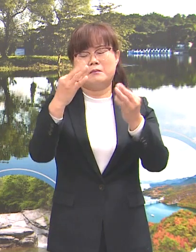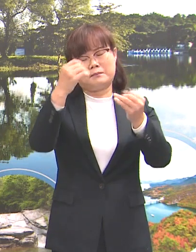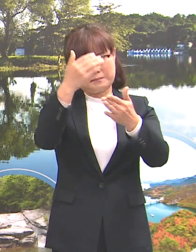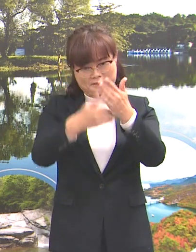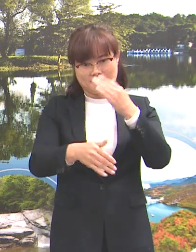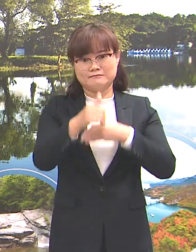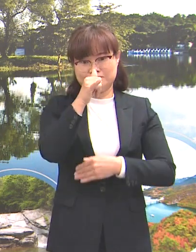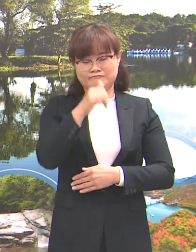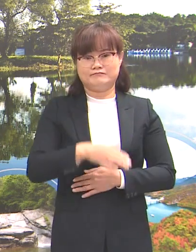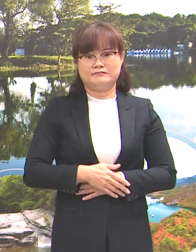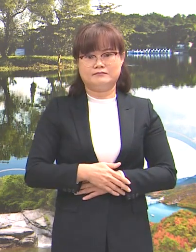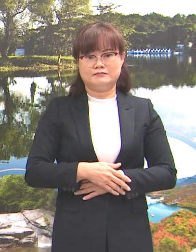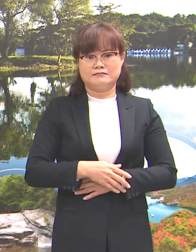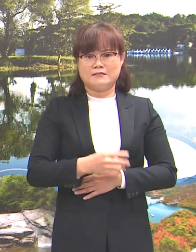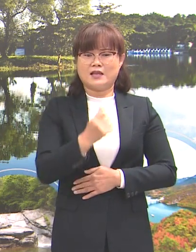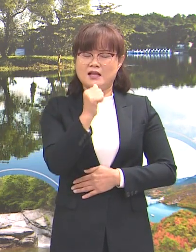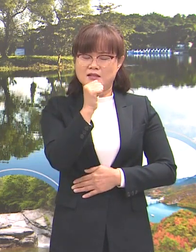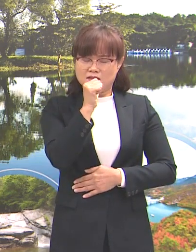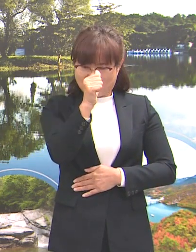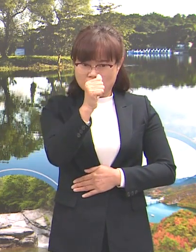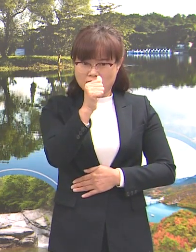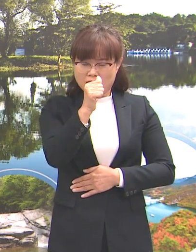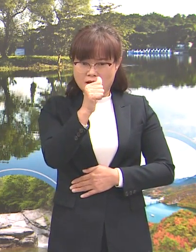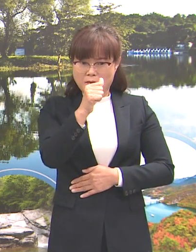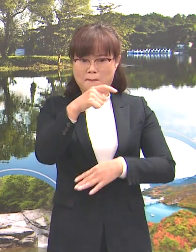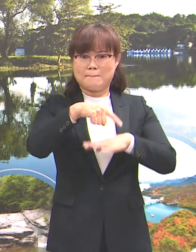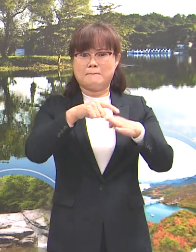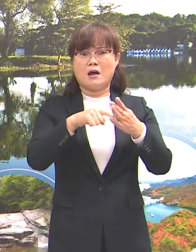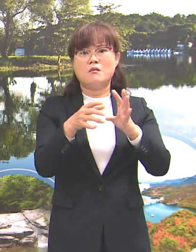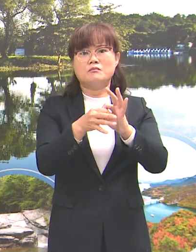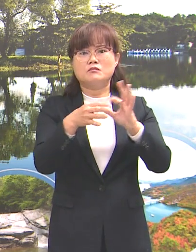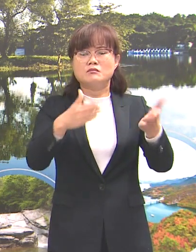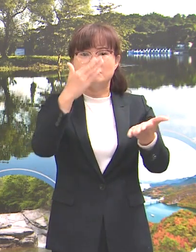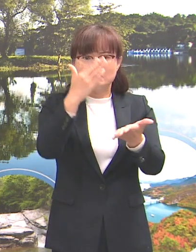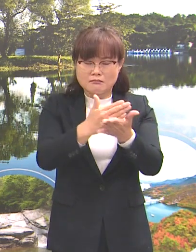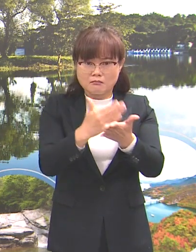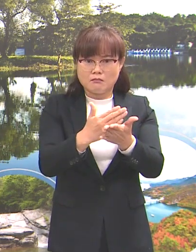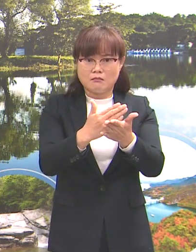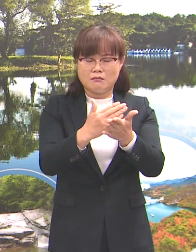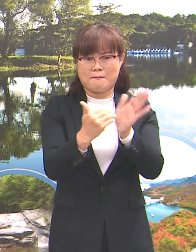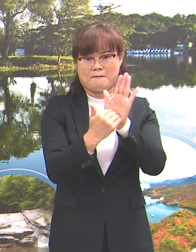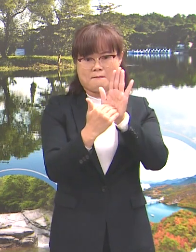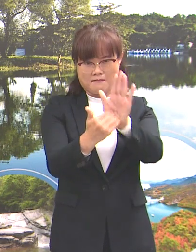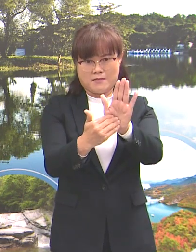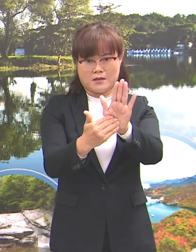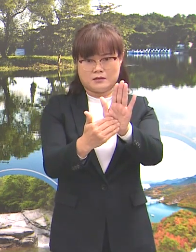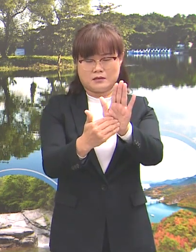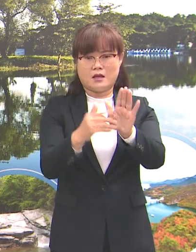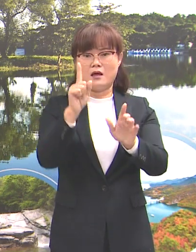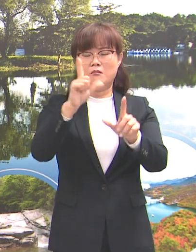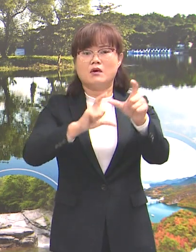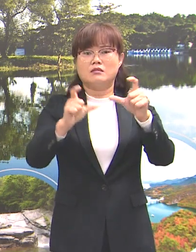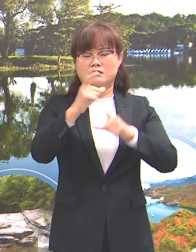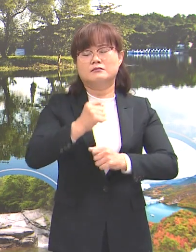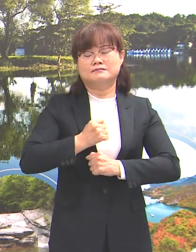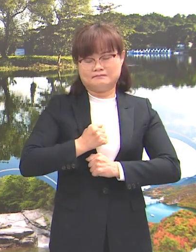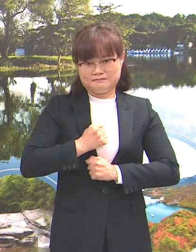절대 방심하지 말고 방역의 고삐를 한 번도 조일 때입니다.